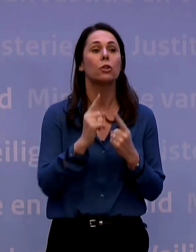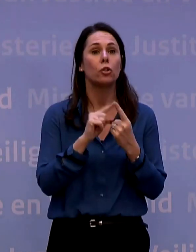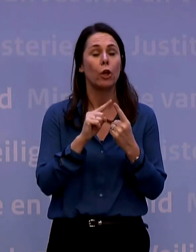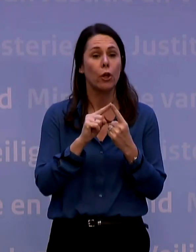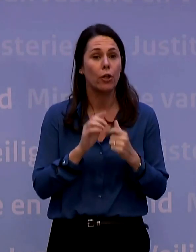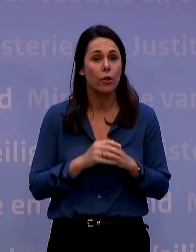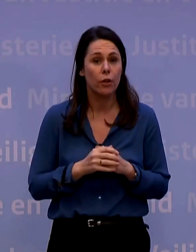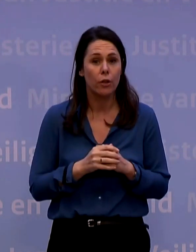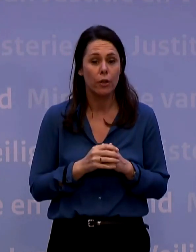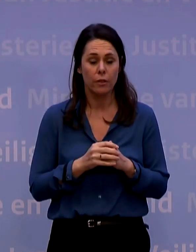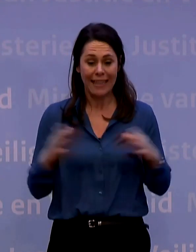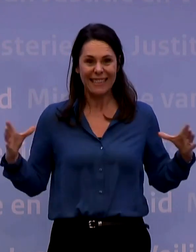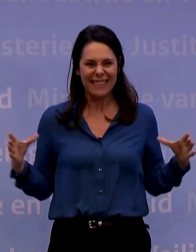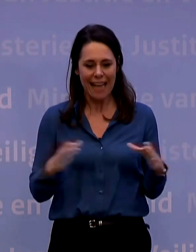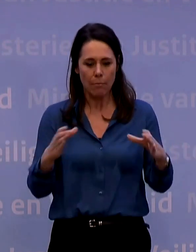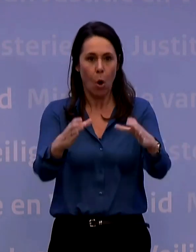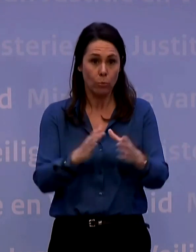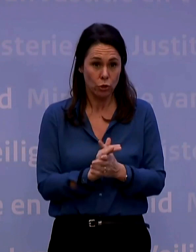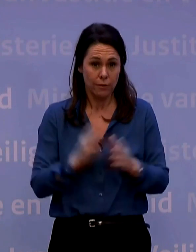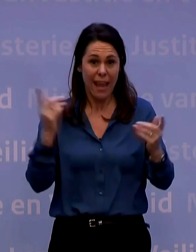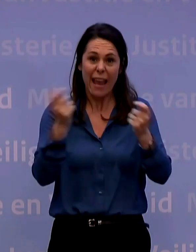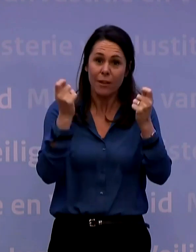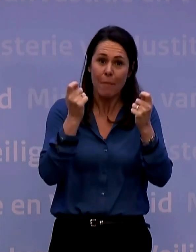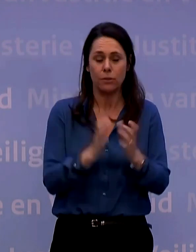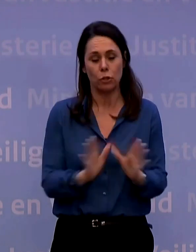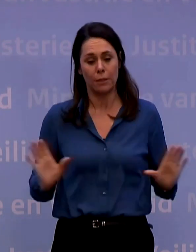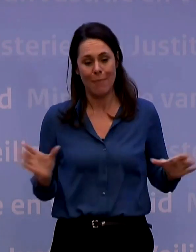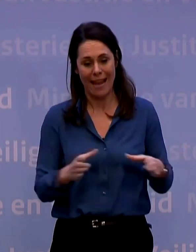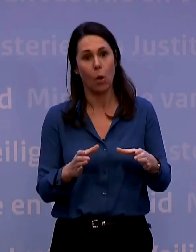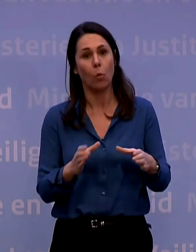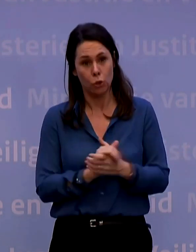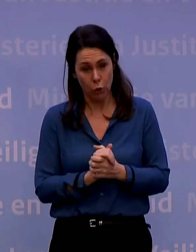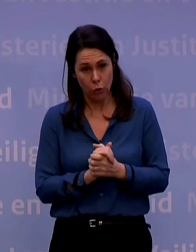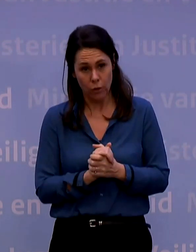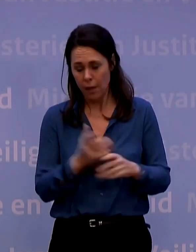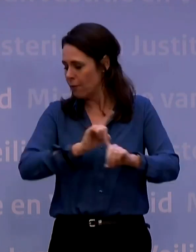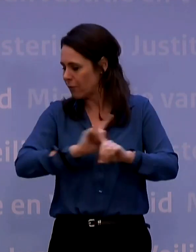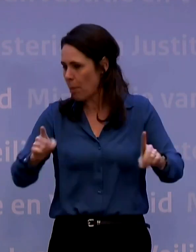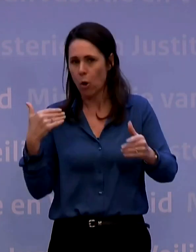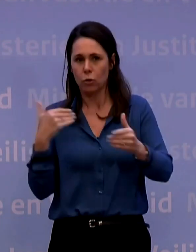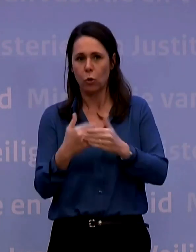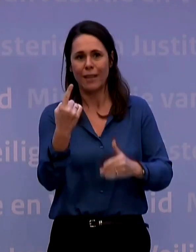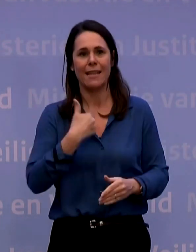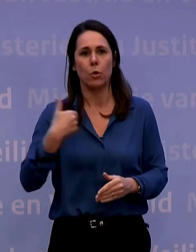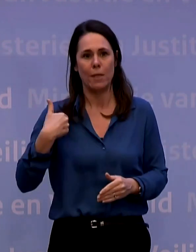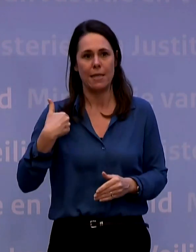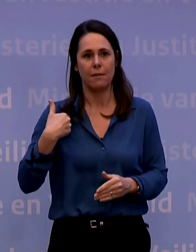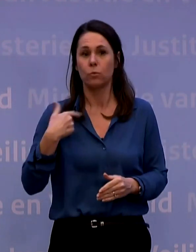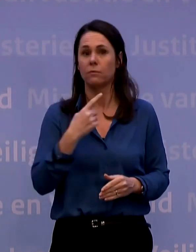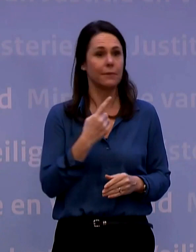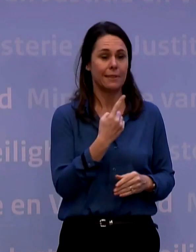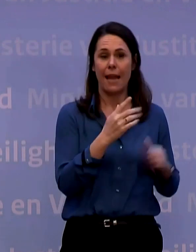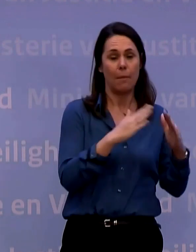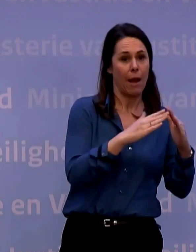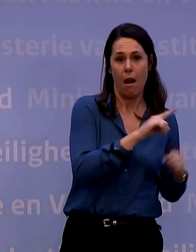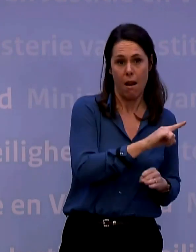alle samenkomsten, dat zijn evenementen en bijeenkomsten, verbieden we tot 1 juni in plaats van tot 1 april. En er